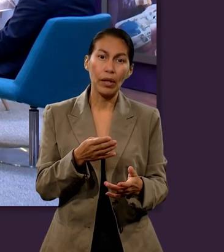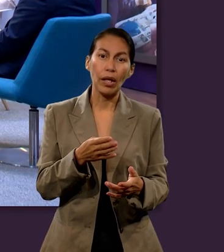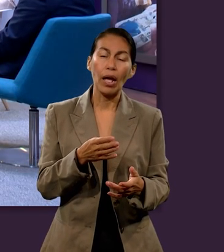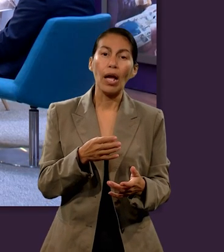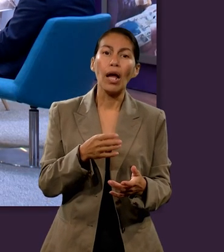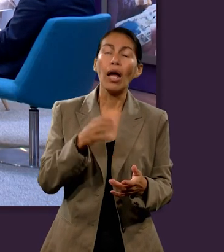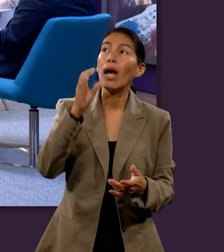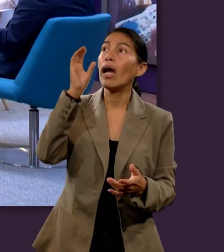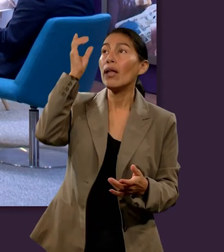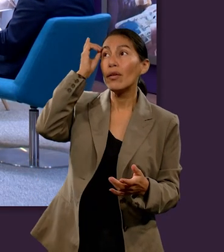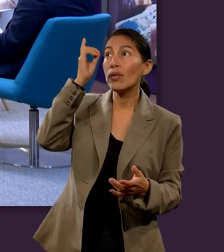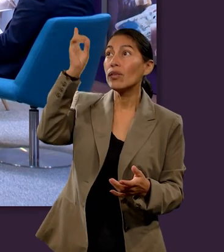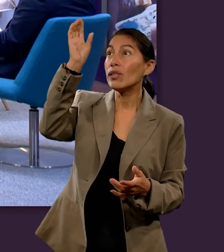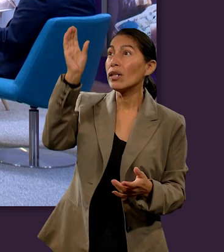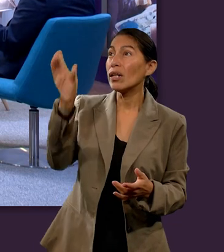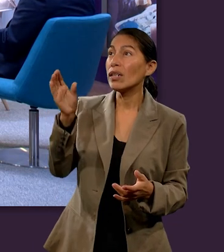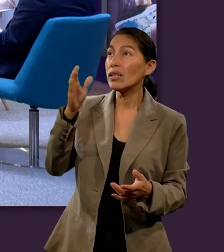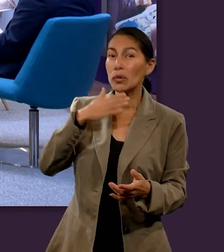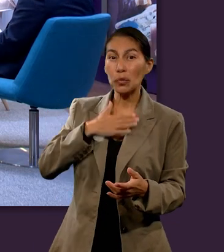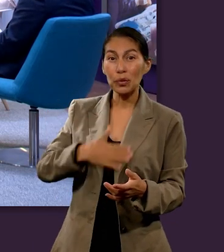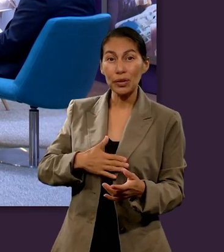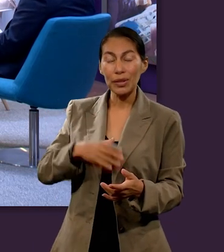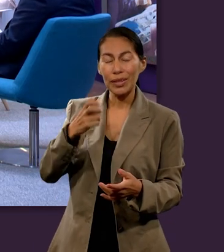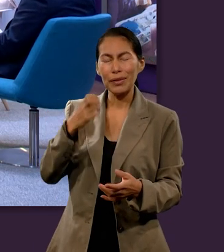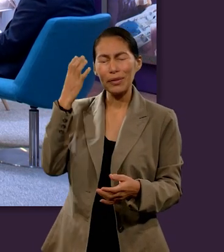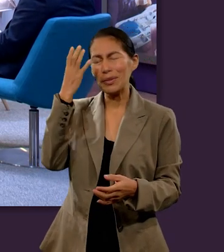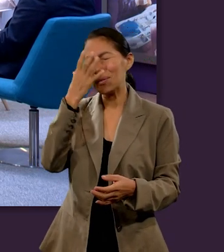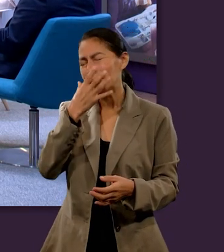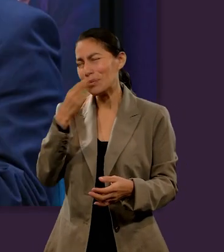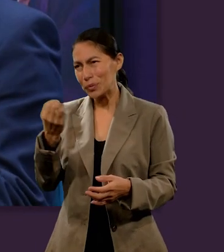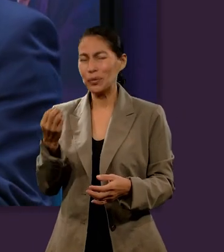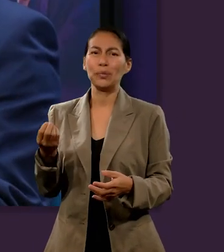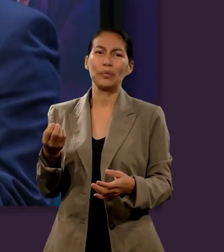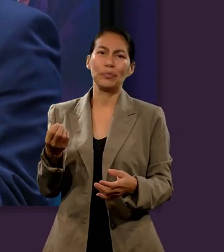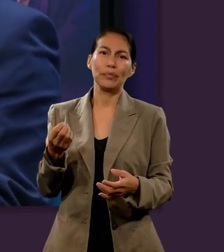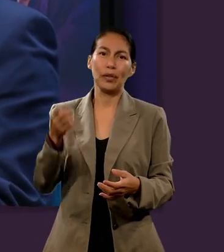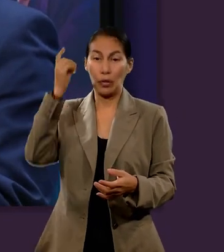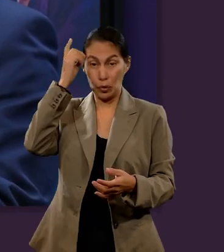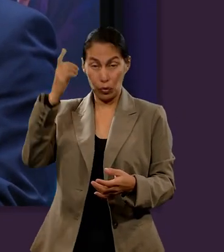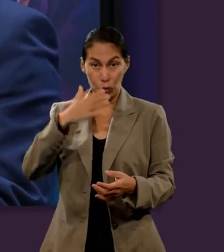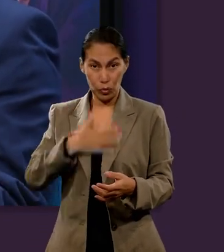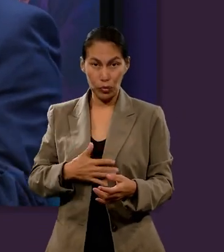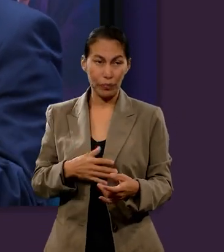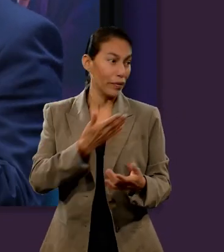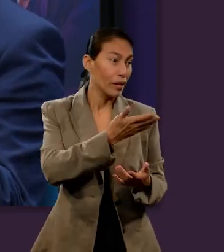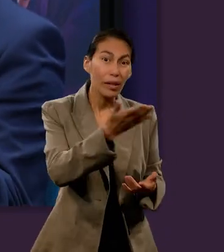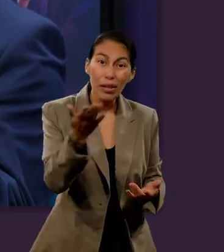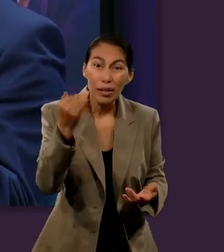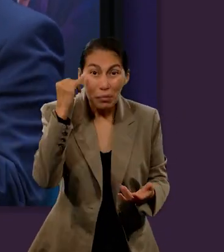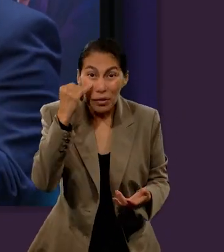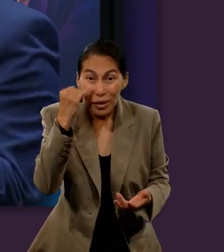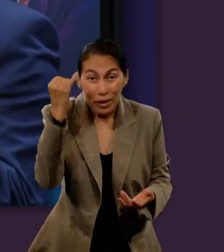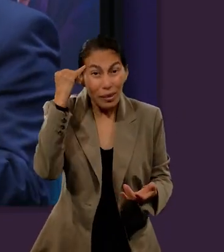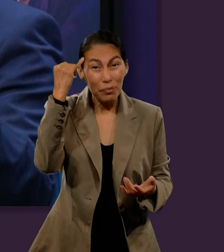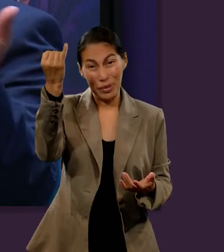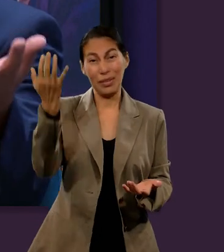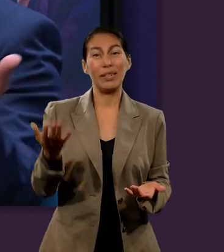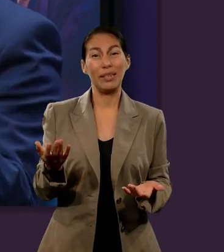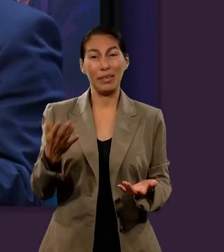es sobre el carácter y la justicia de Dios, porque es un Dios justo. Entonces, imagínate tú, Isaí, y los